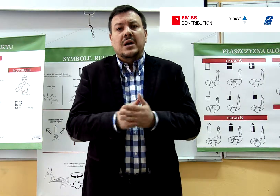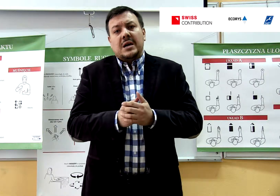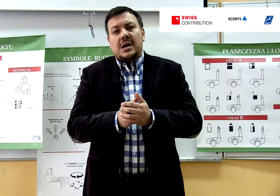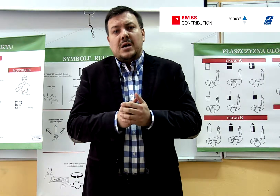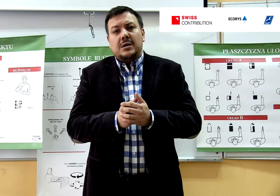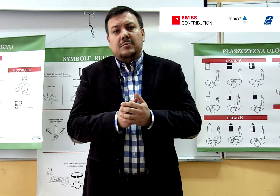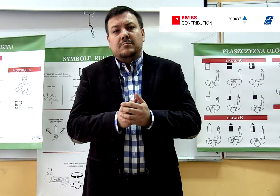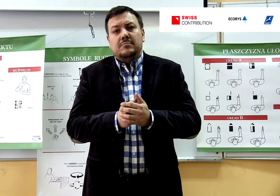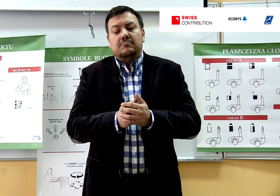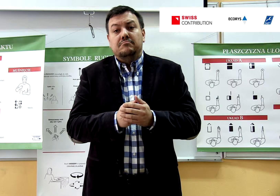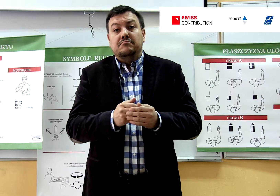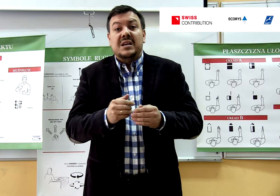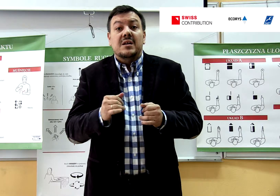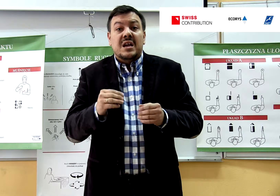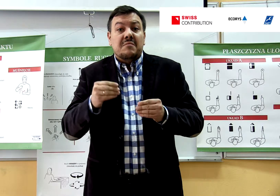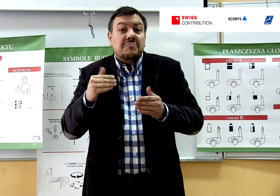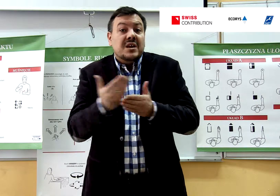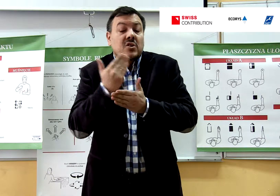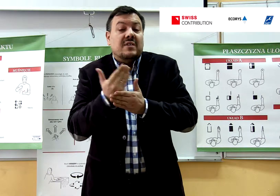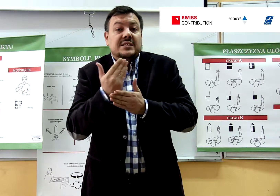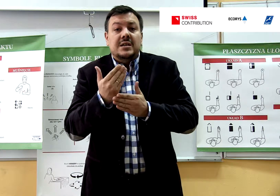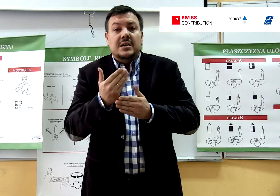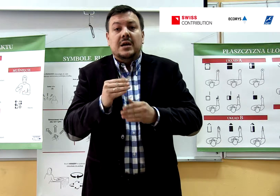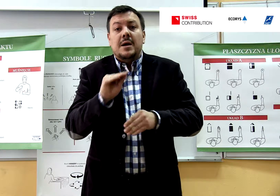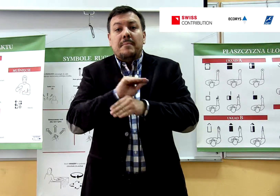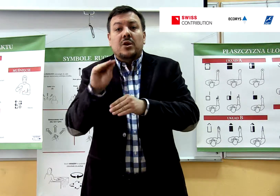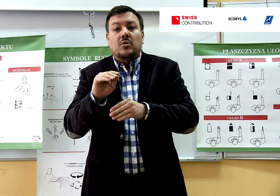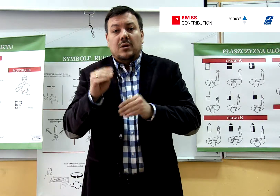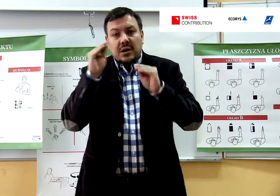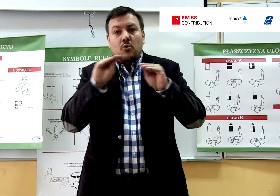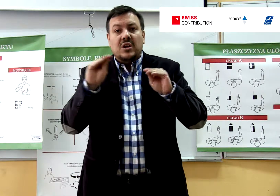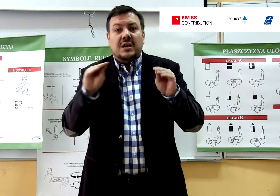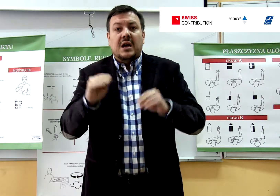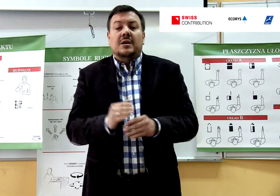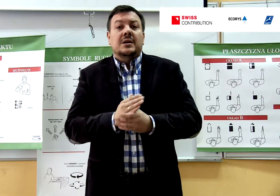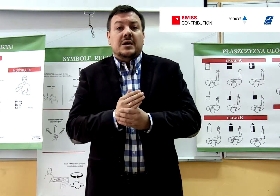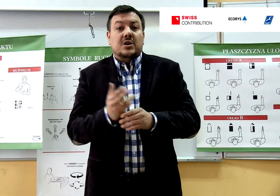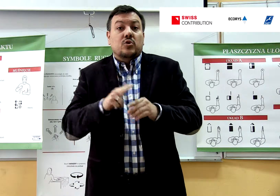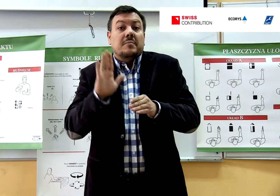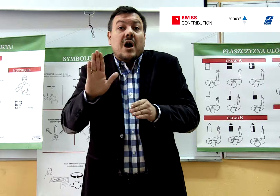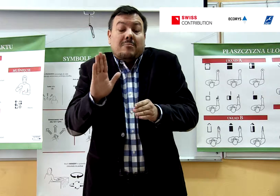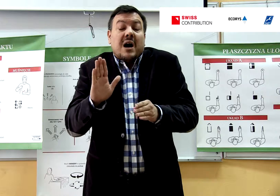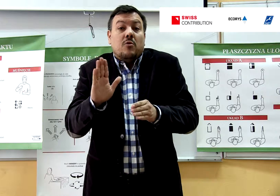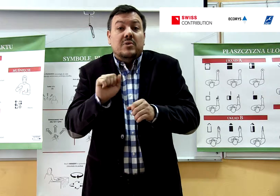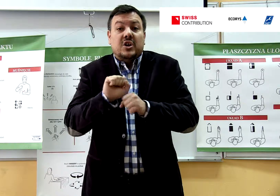innowacyjnych metod nauczania, które mają być